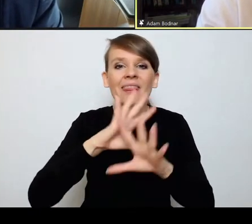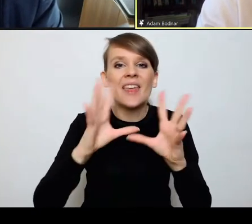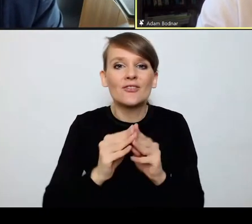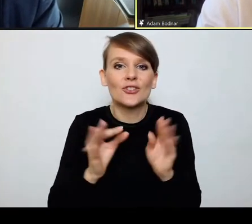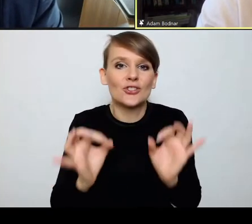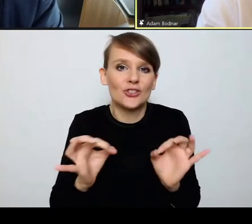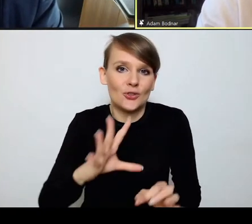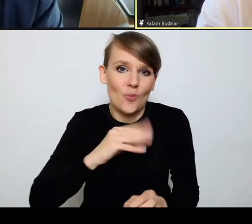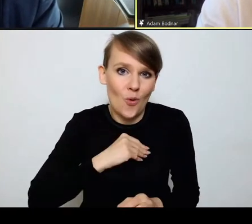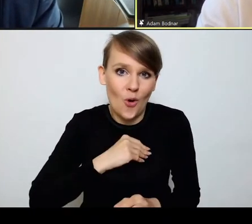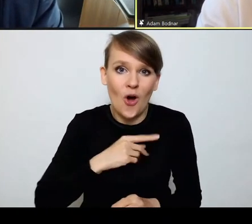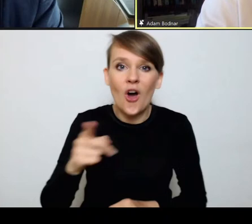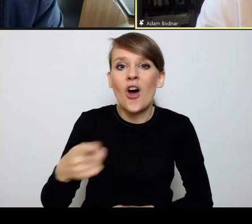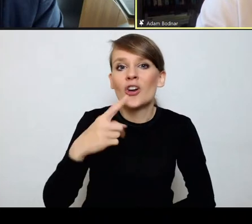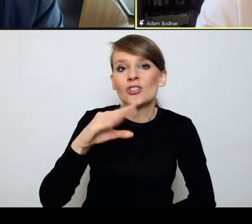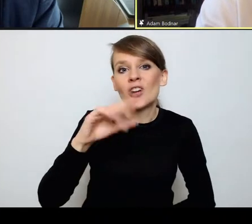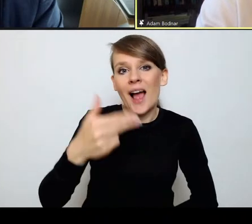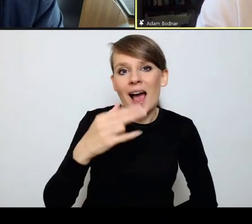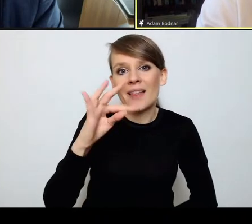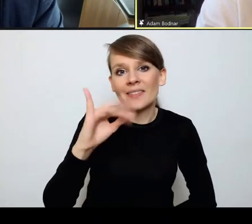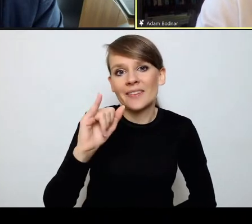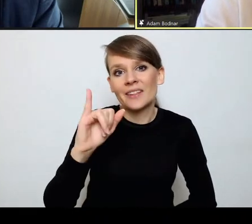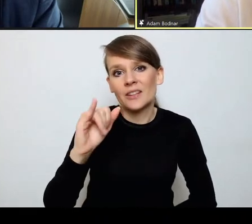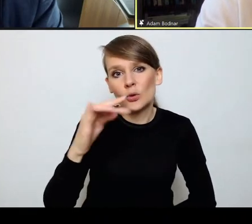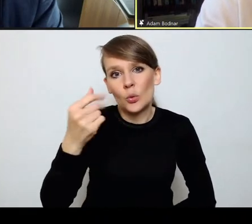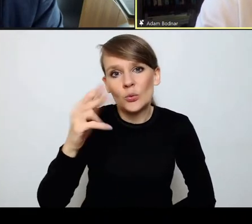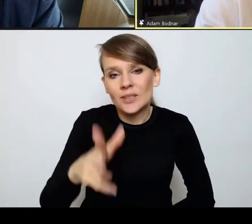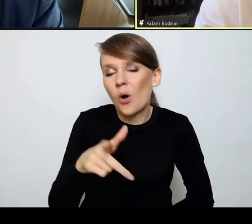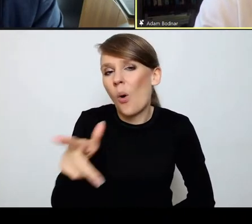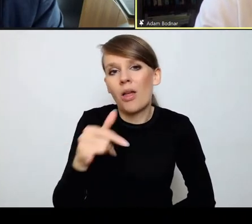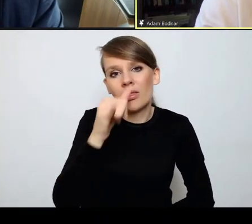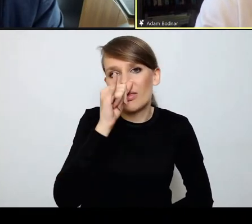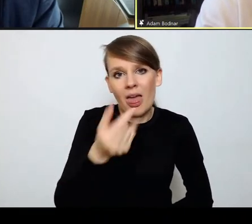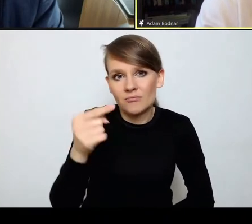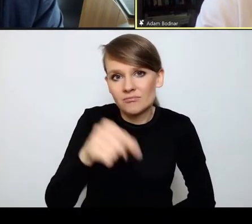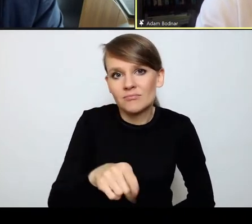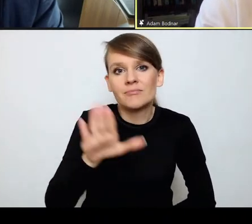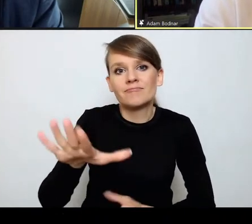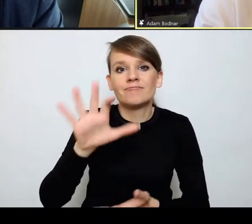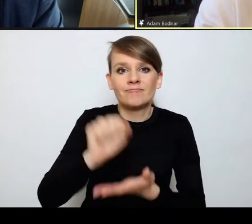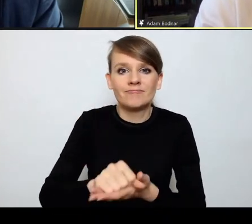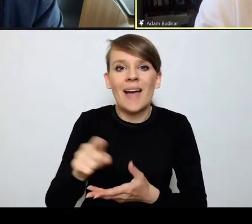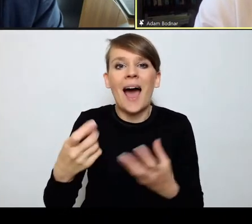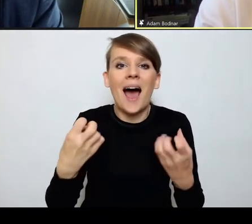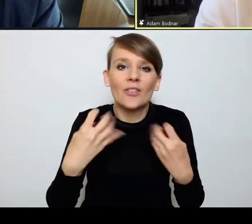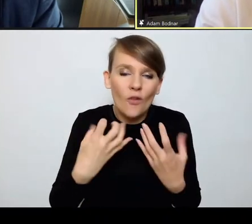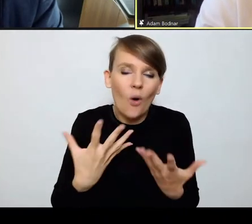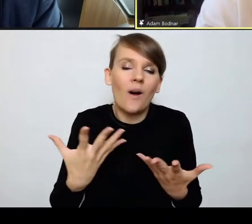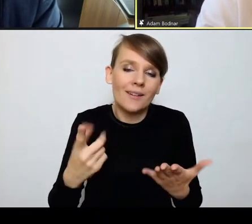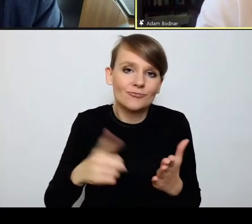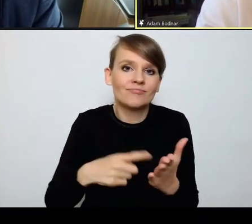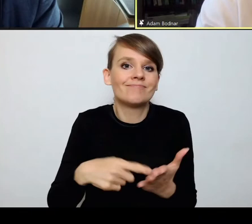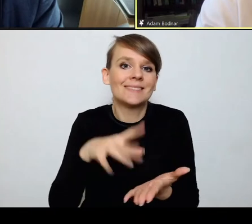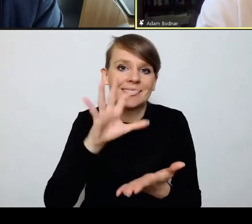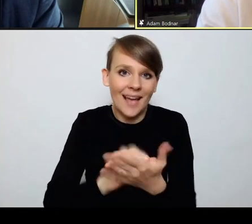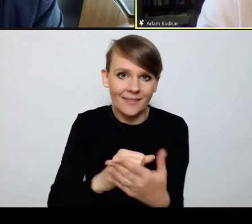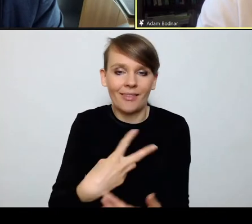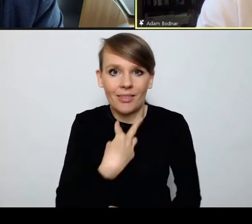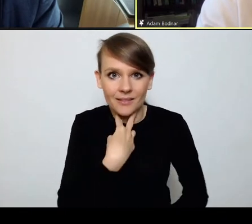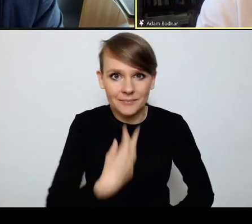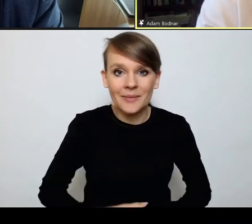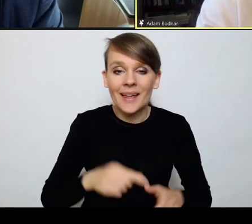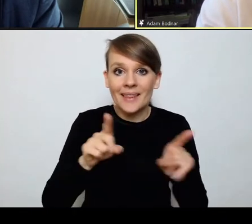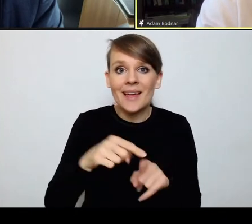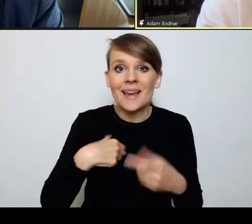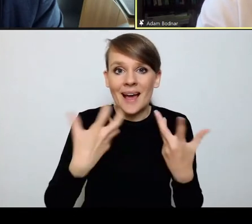Pan dziekan Bartosz Tiu-Tiunik nie mógł być ze względu na czynności procesowe. Tak to bywa z adwokatami, że nie mogą. Też chciałem poprosić